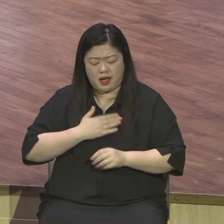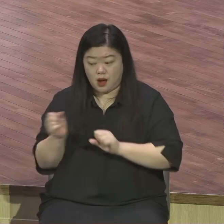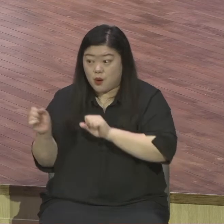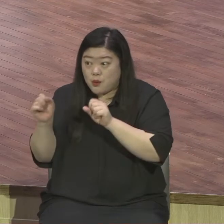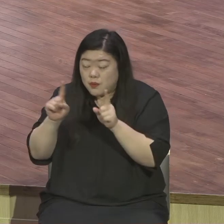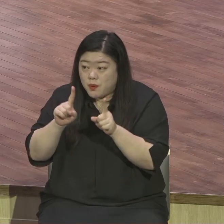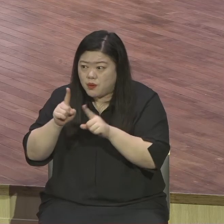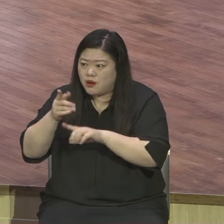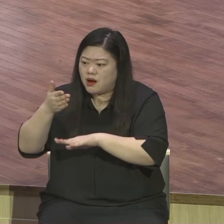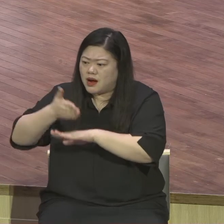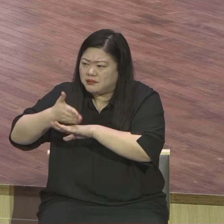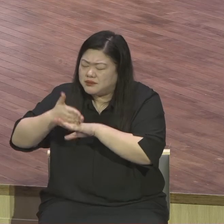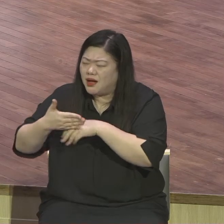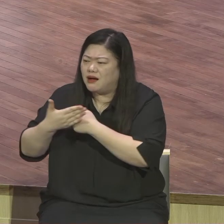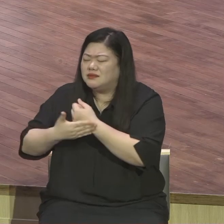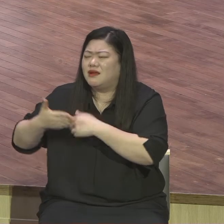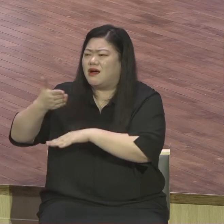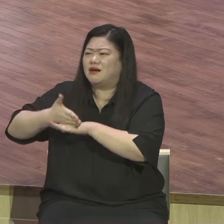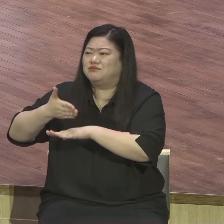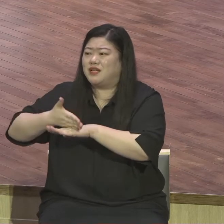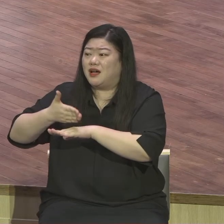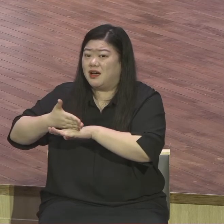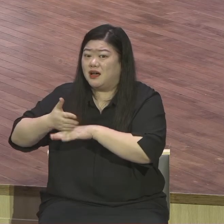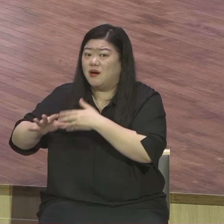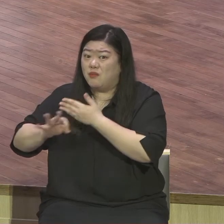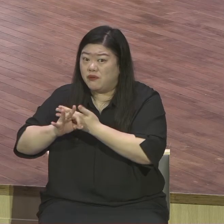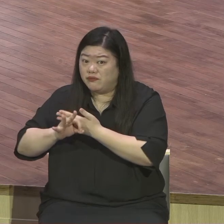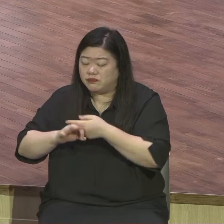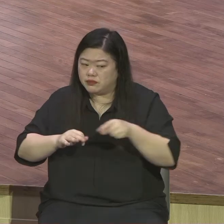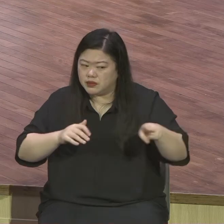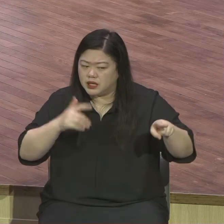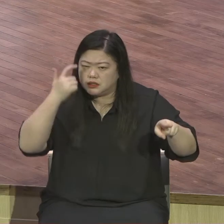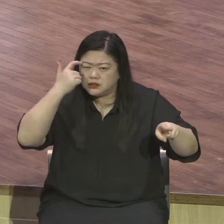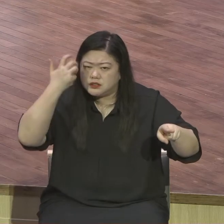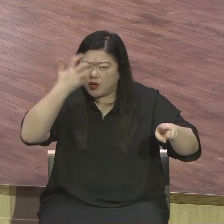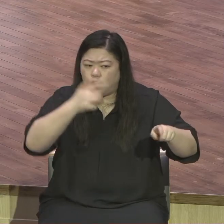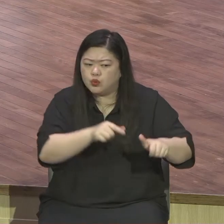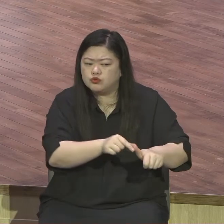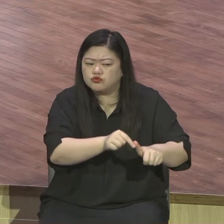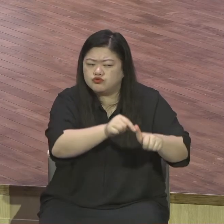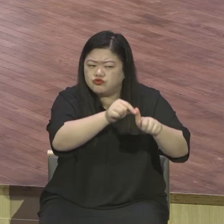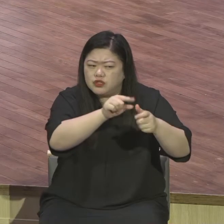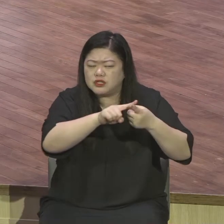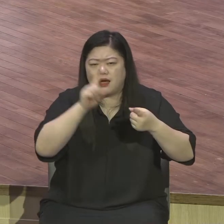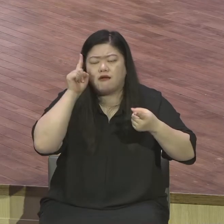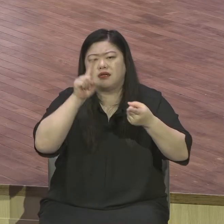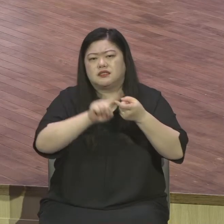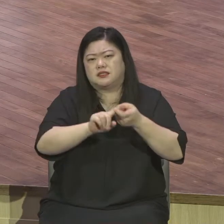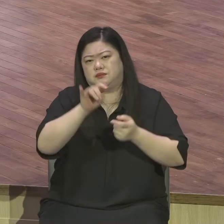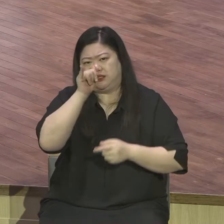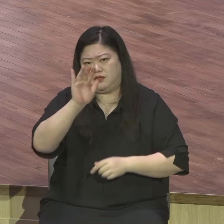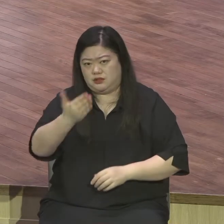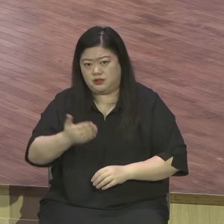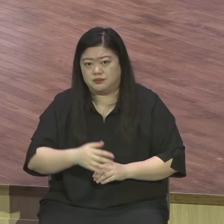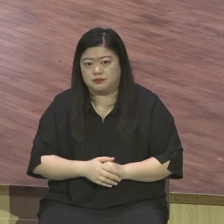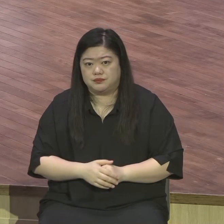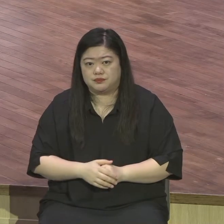본문에 보면 해가 지기까지 포도원 주인이 이런 아침부터 6시쯤 되죠 6시